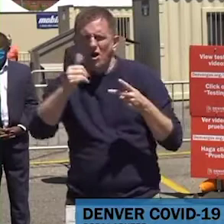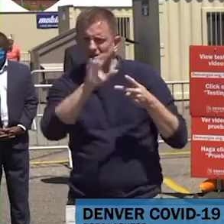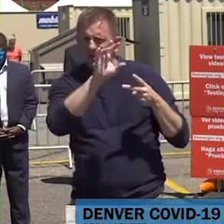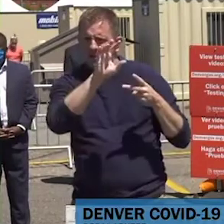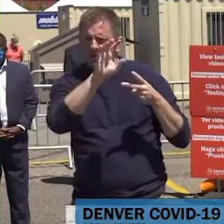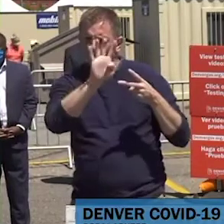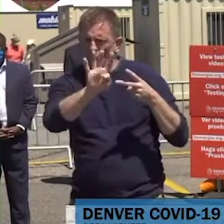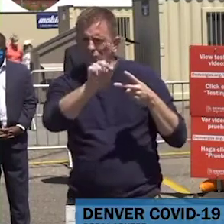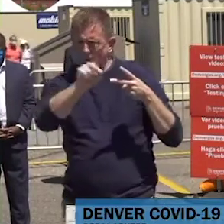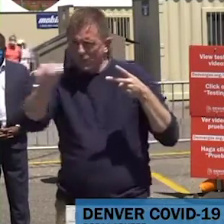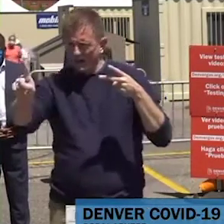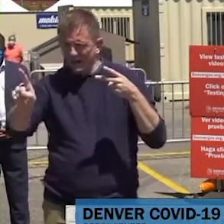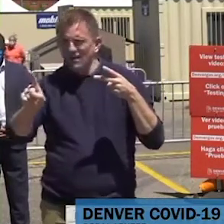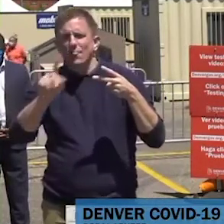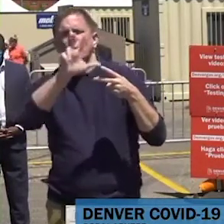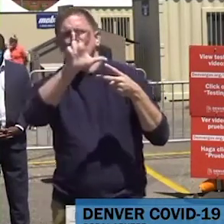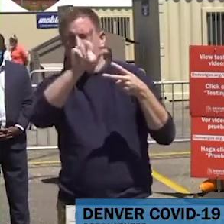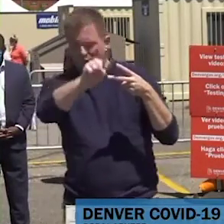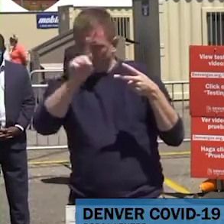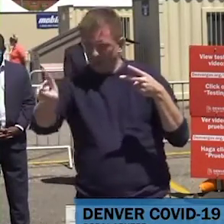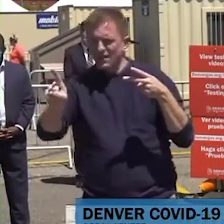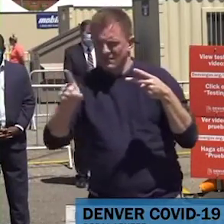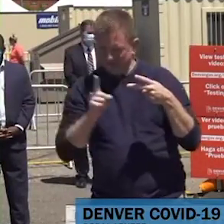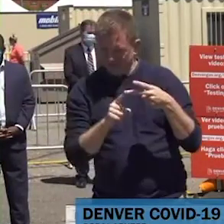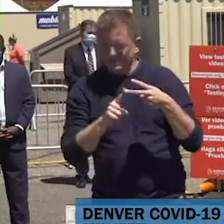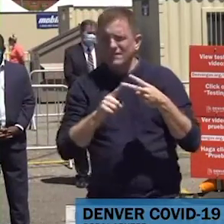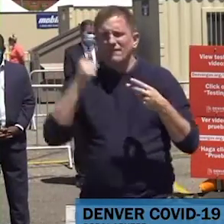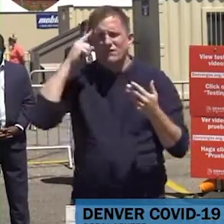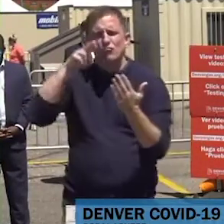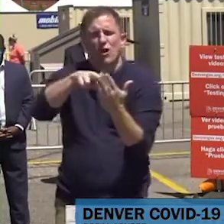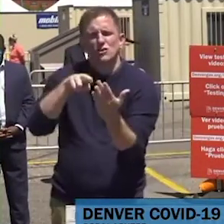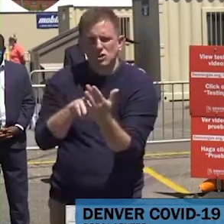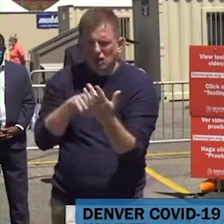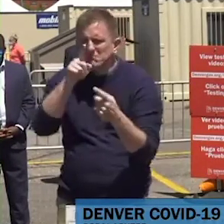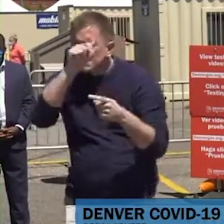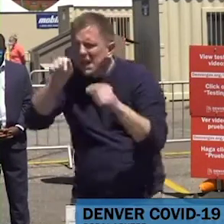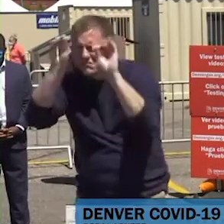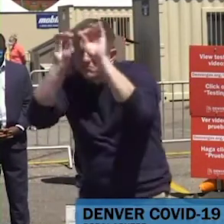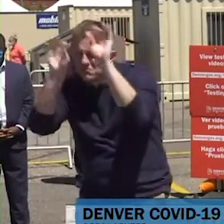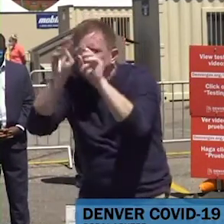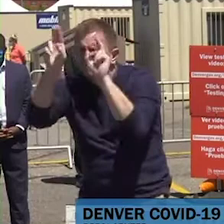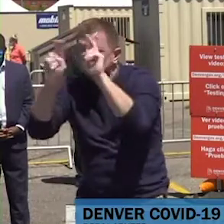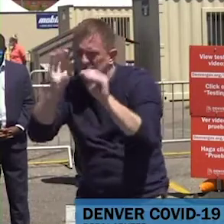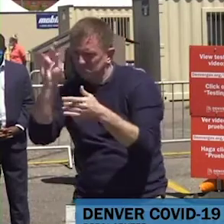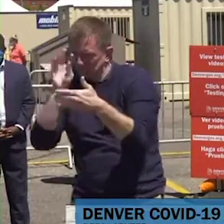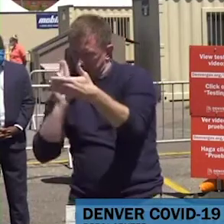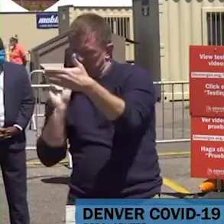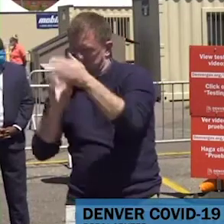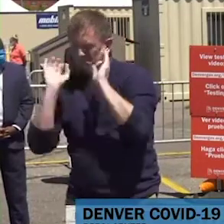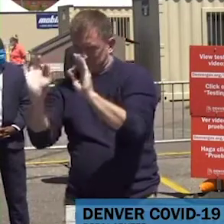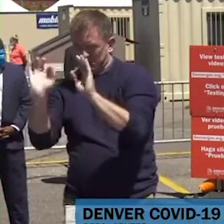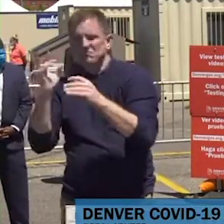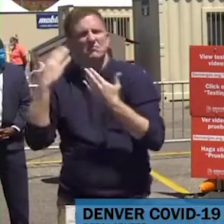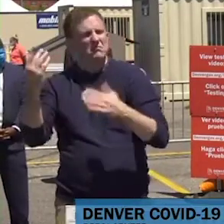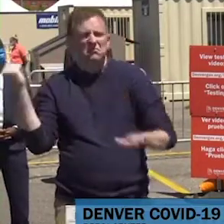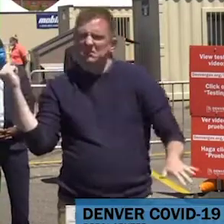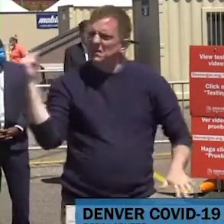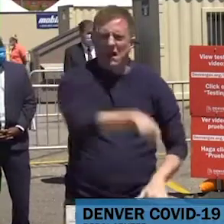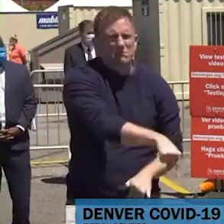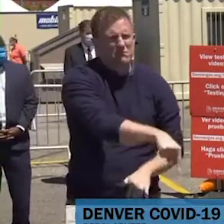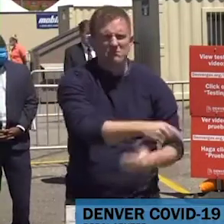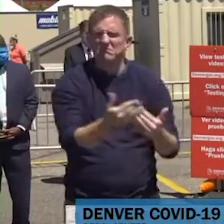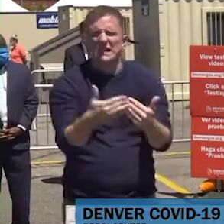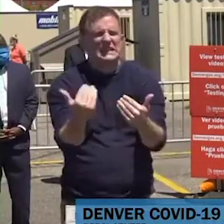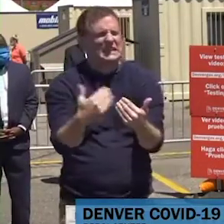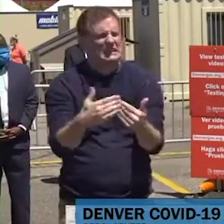día, para recibir su prueba. Es simple, es fácil, es rápido. Esto no solamente será para los residentes de